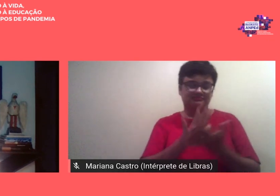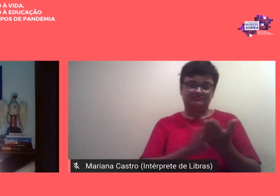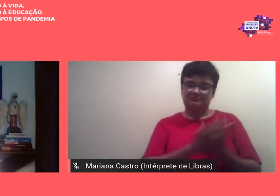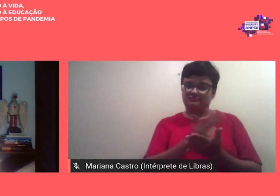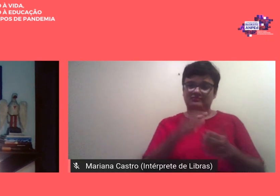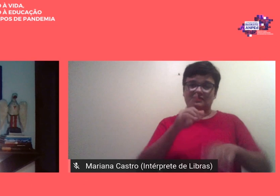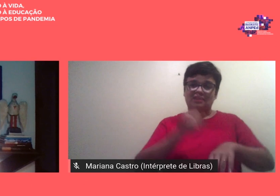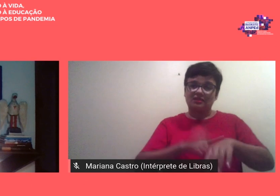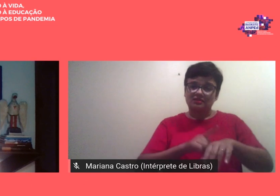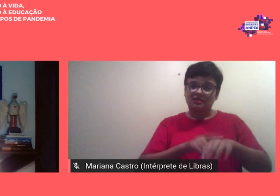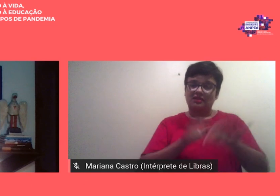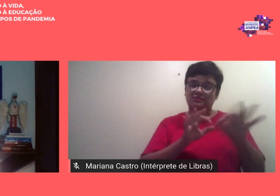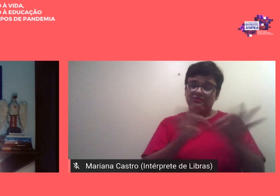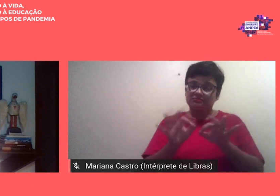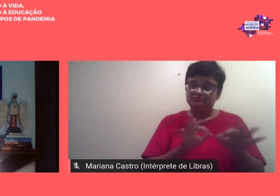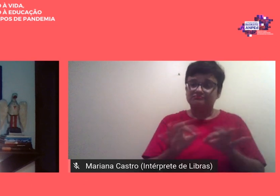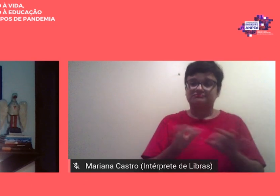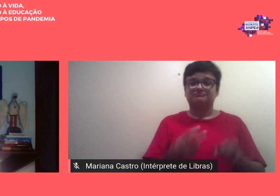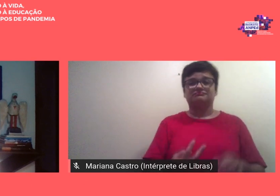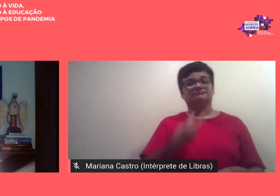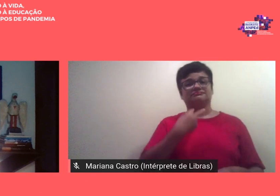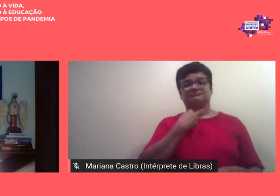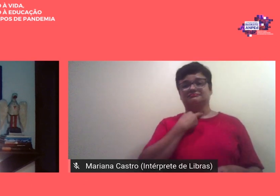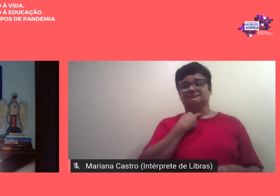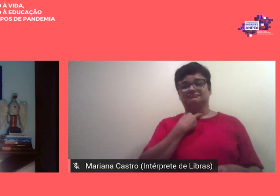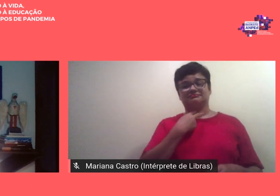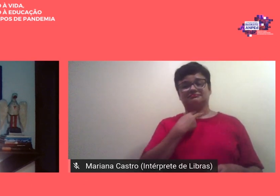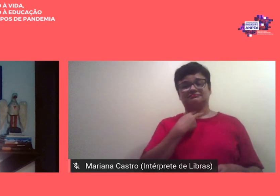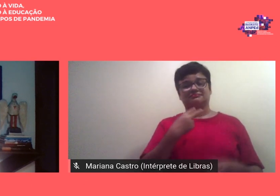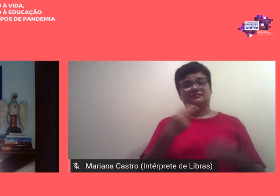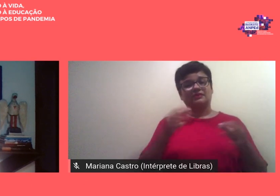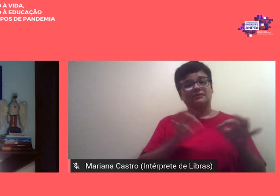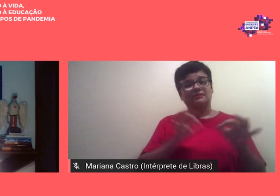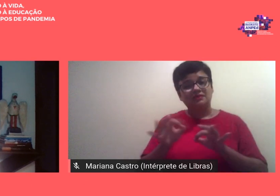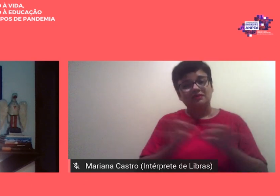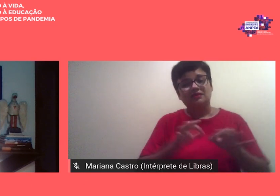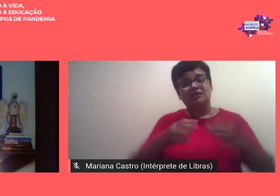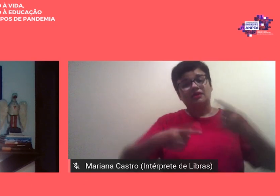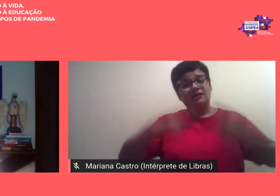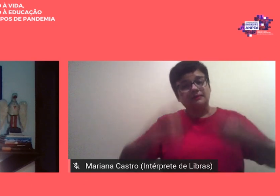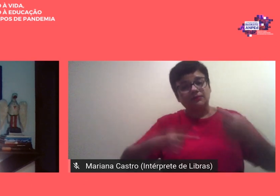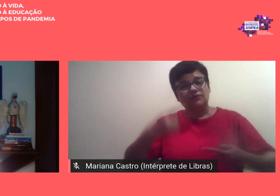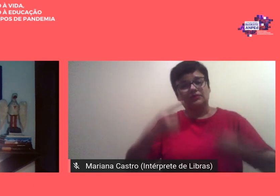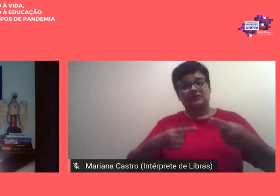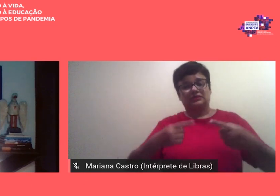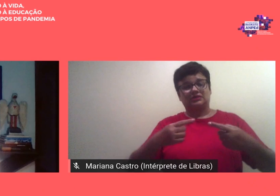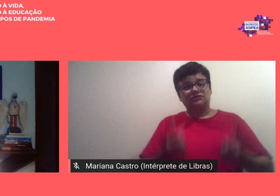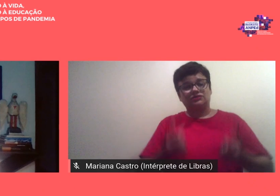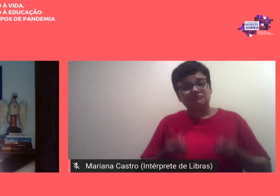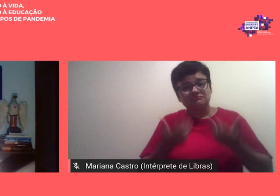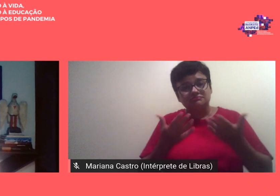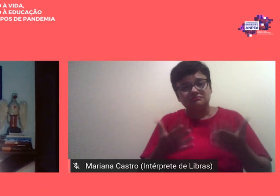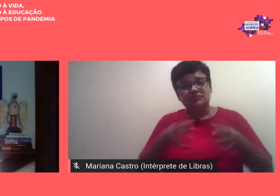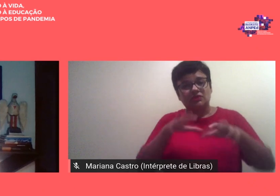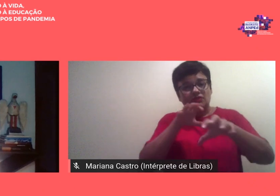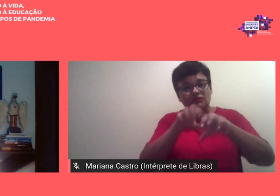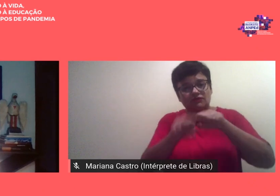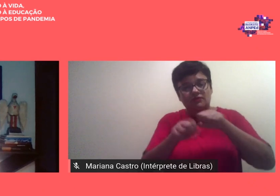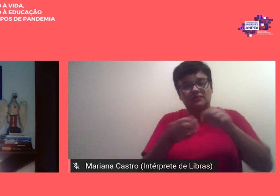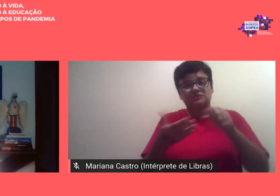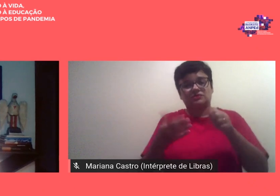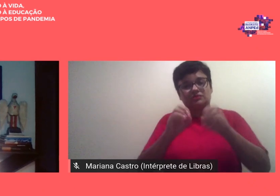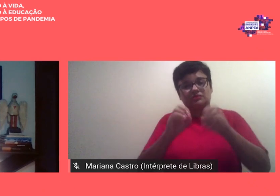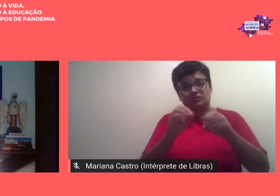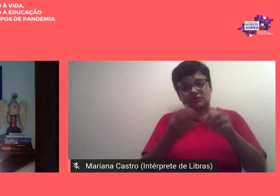tempo e condições para aprimorar conhecimentos como política de investimento na formação e na educação básica